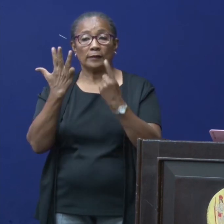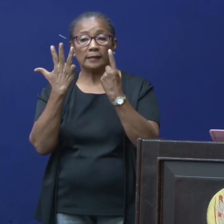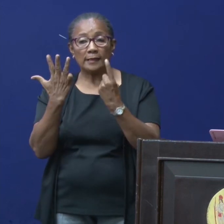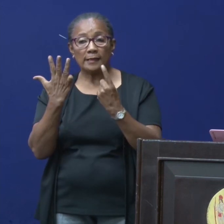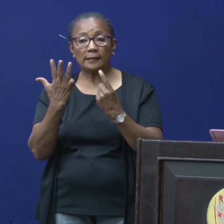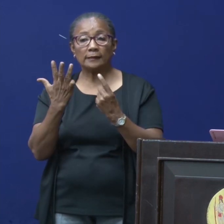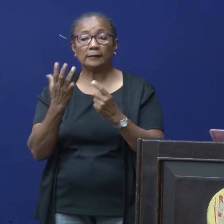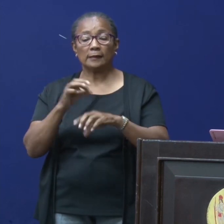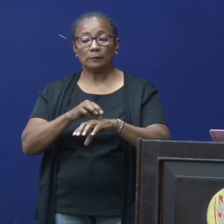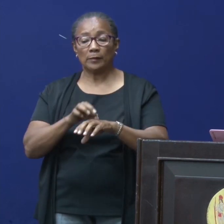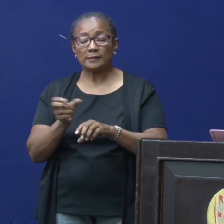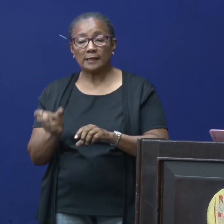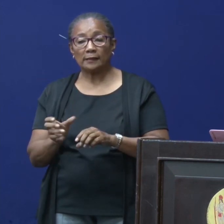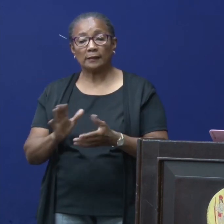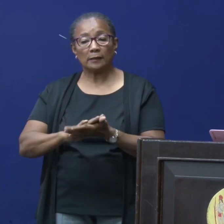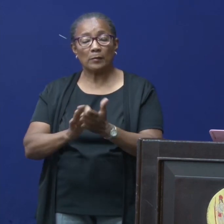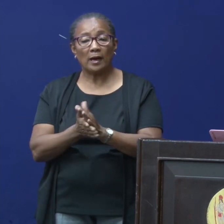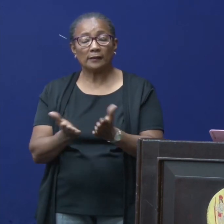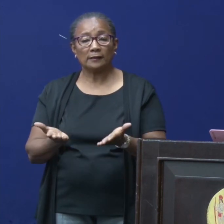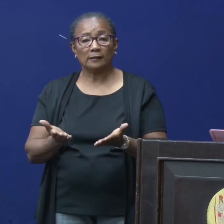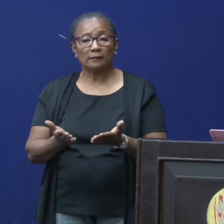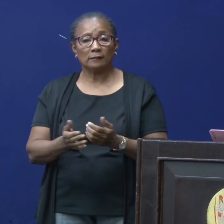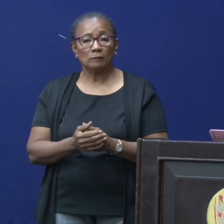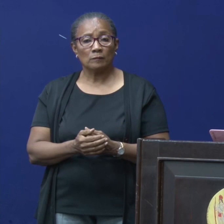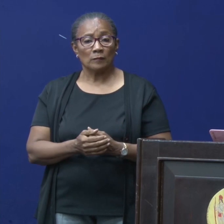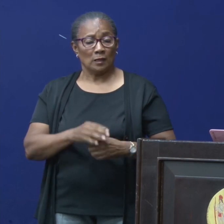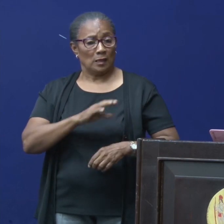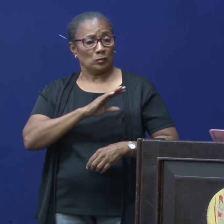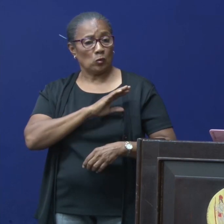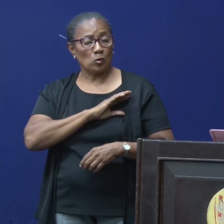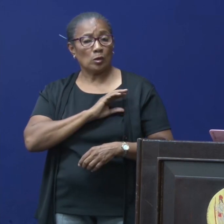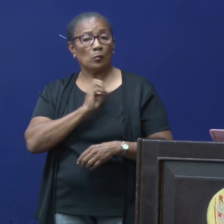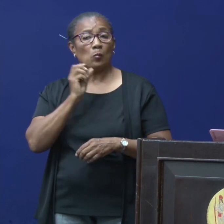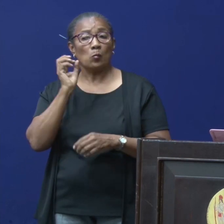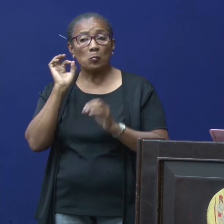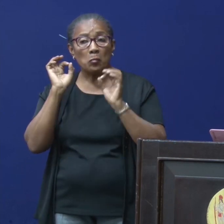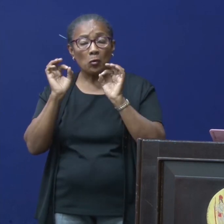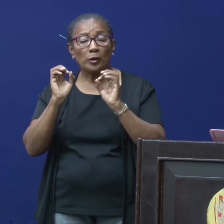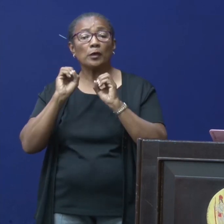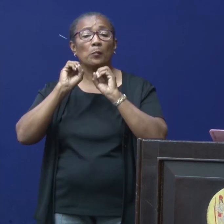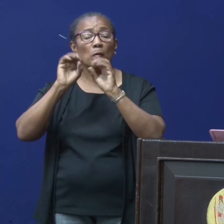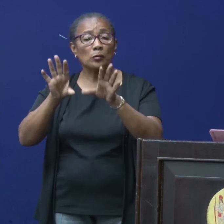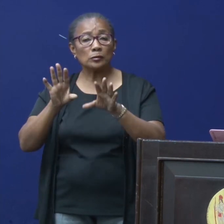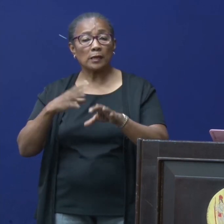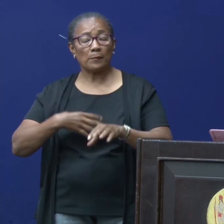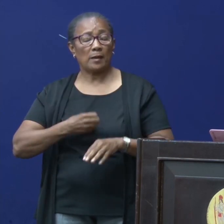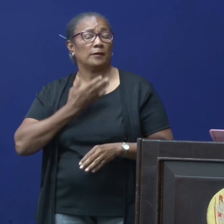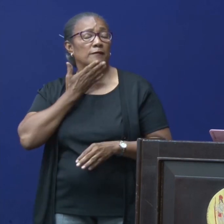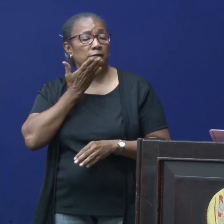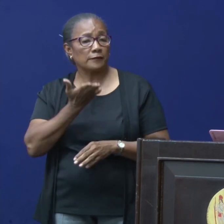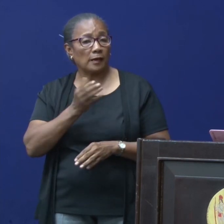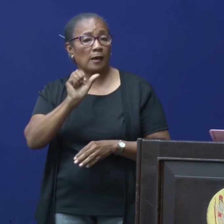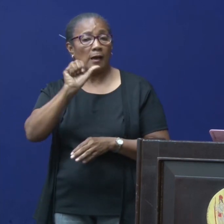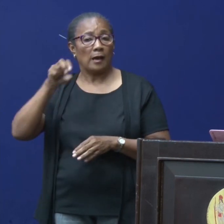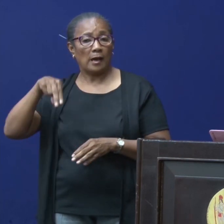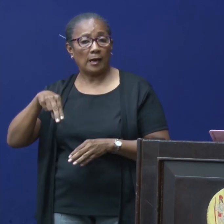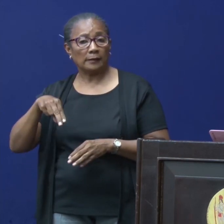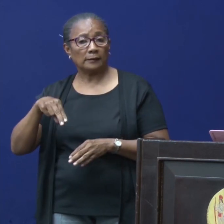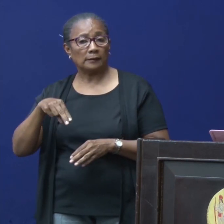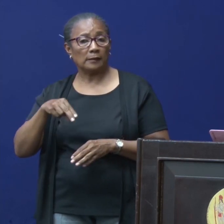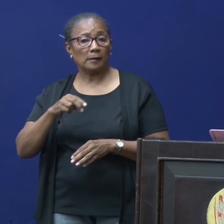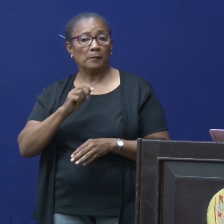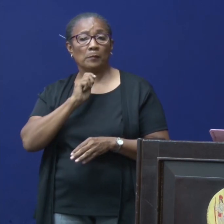-patiënten te kunnen behandelen. Dat is ook een hele mooie boodschap. Ik heb vandaag gevraagd aan de PR